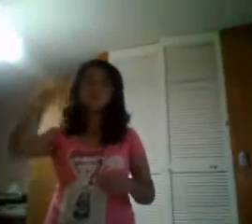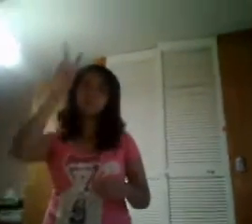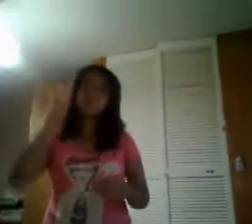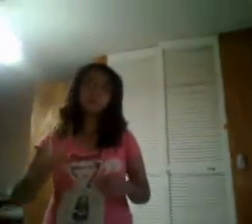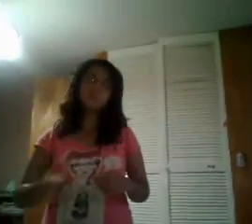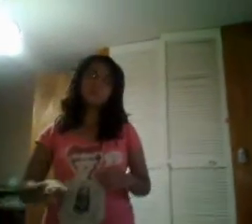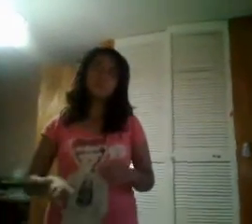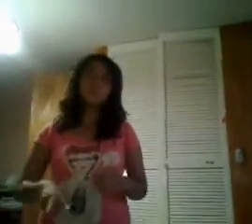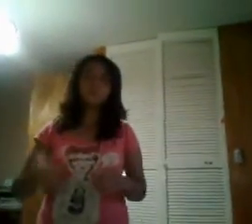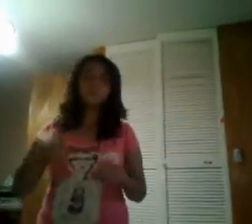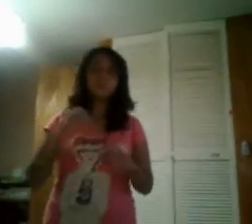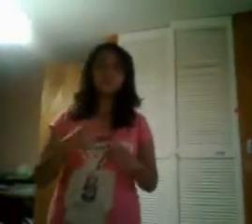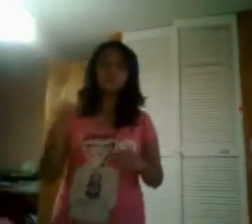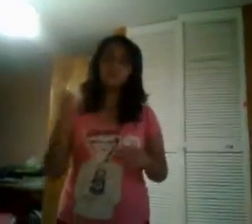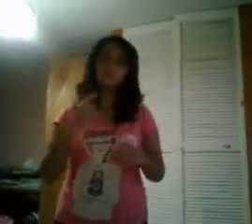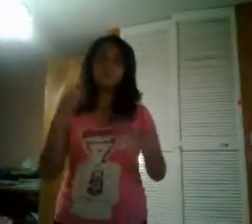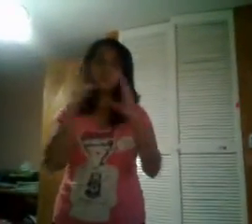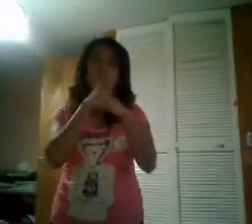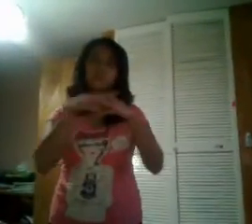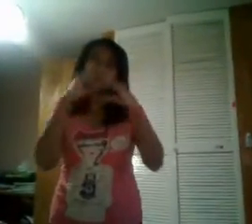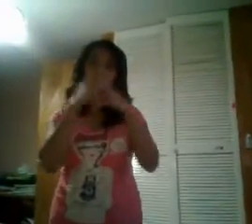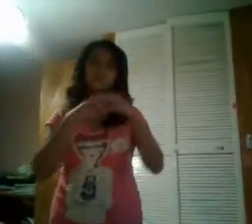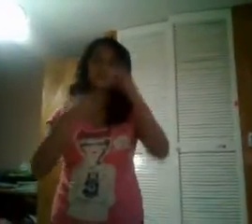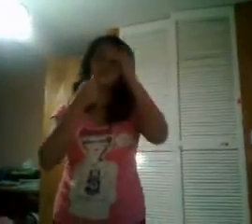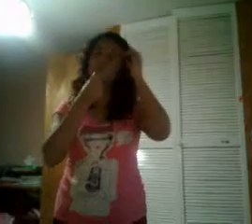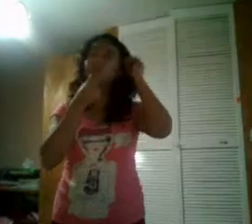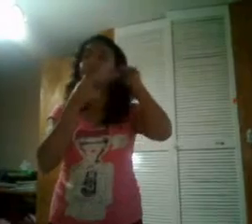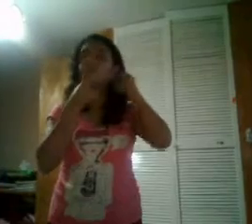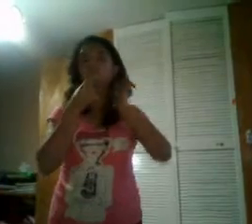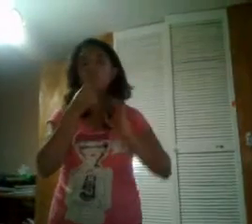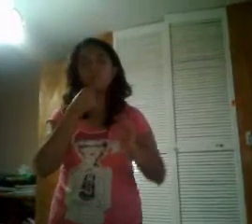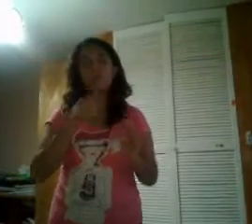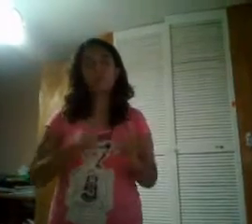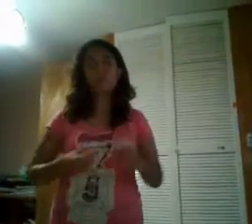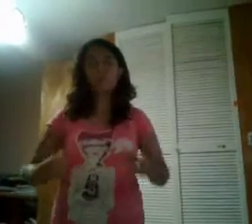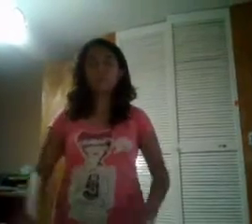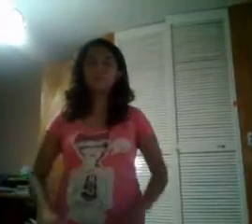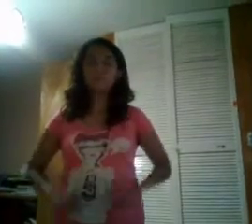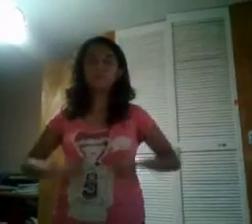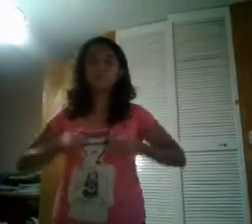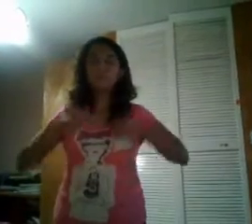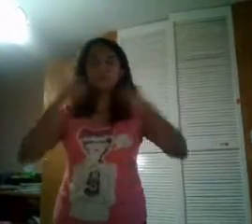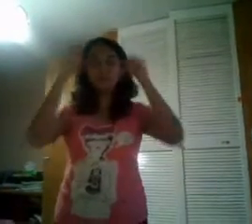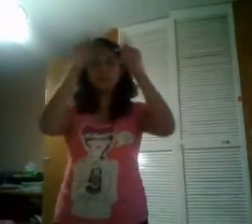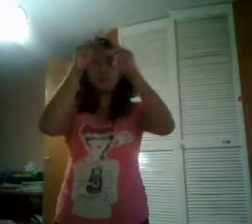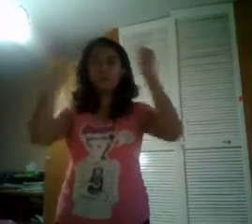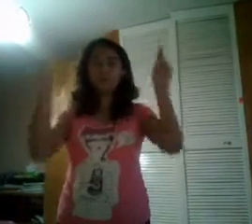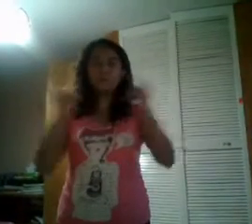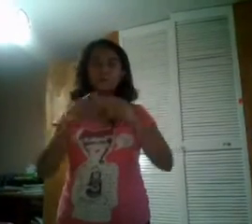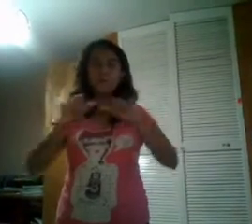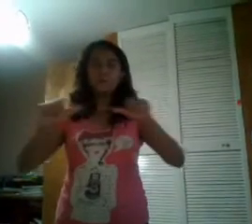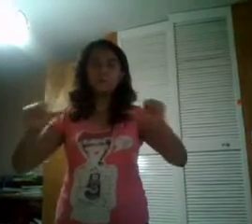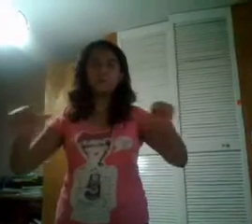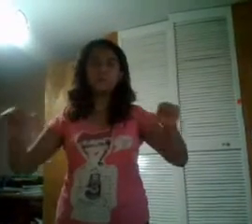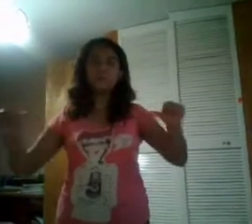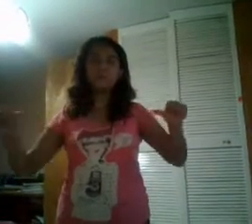Recanten los niños que vivan en paz, y aquellos que sufren dolor,